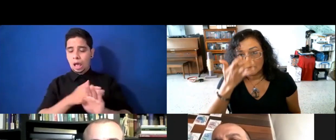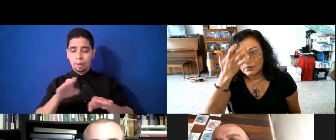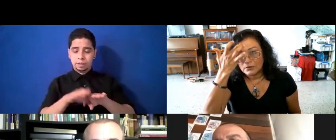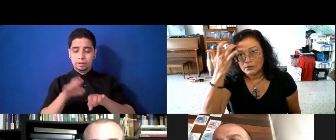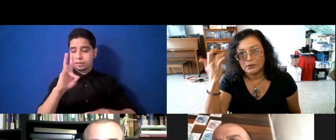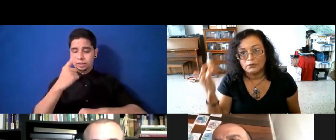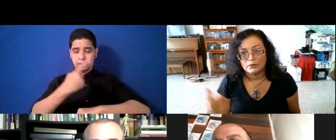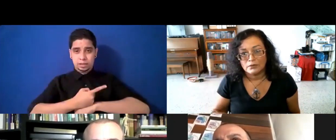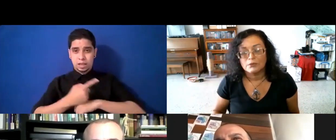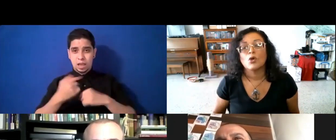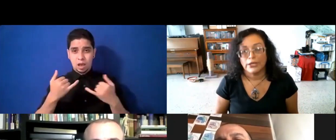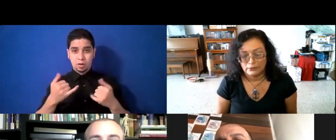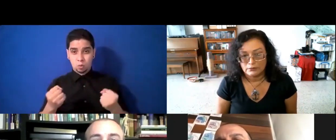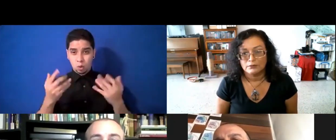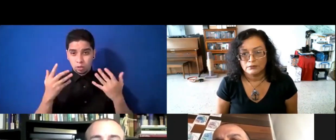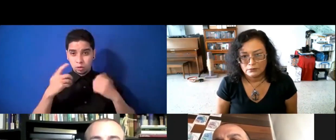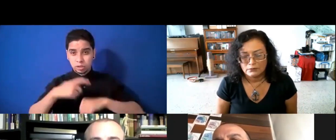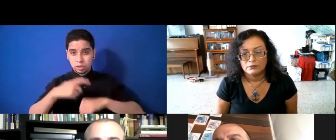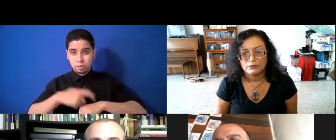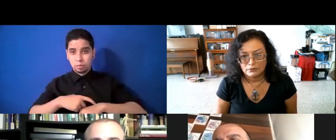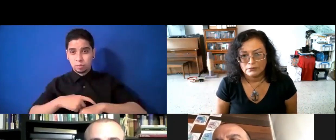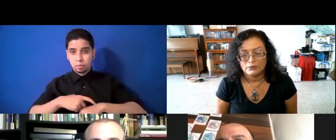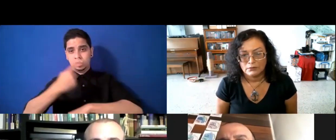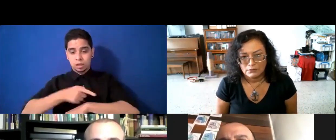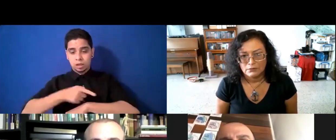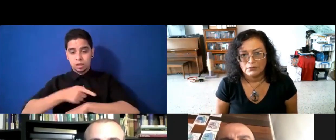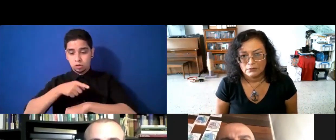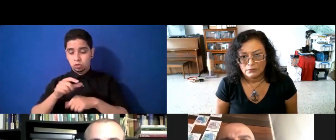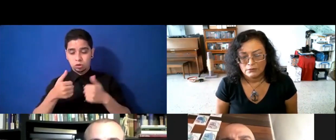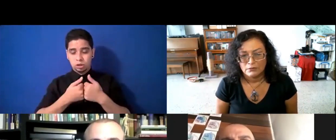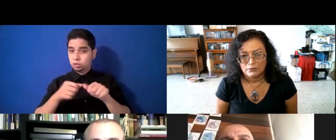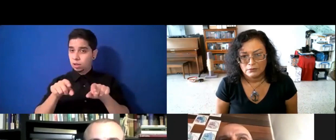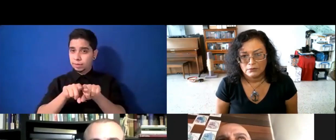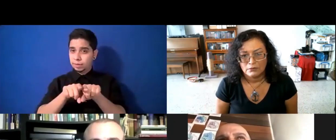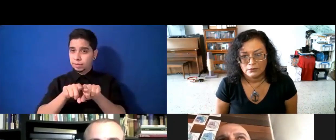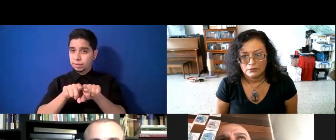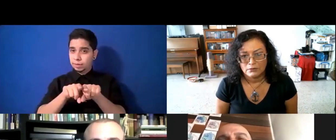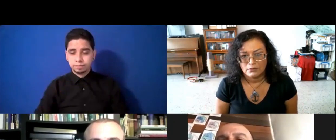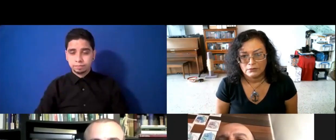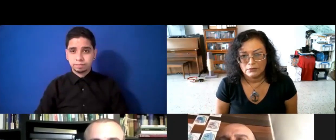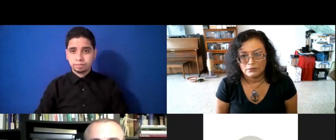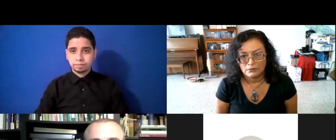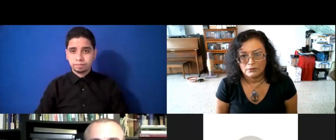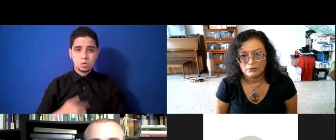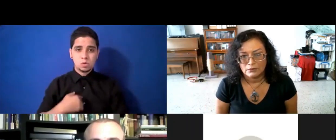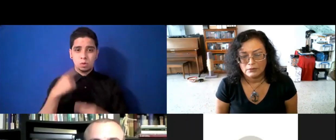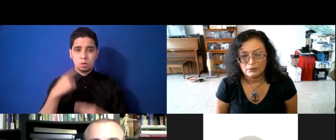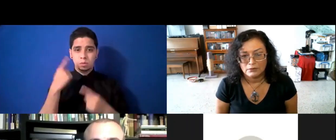seis días. Y eso es otro de los grandes retos. Y yo creo que ha sido incluso más fuerte que el mismo de la